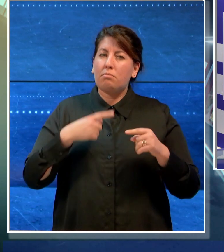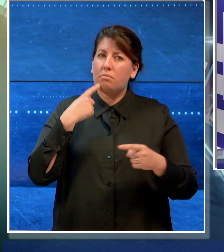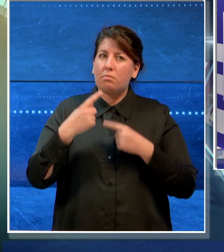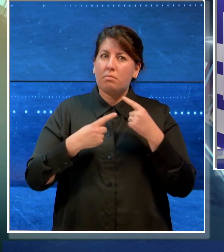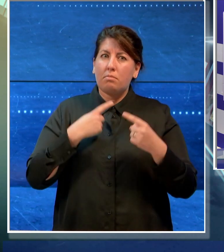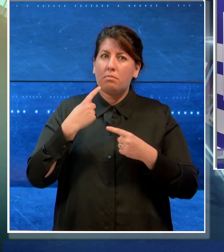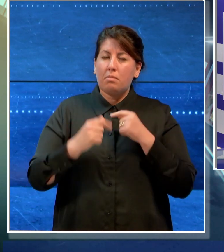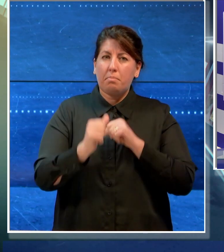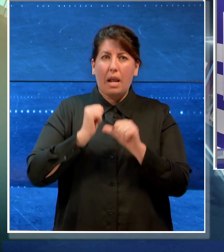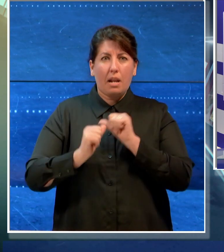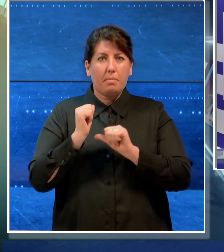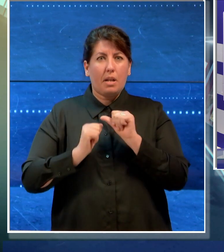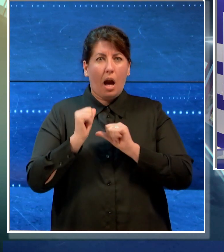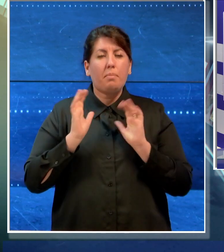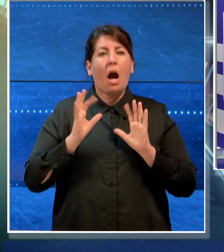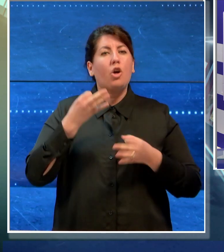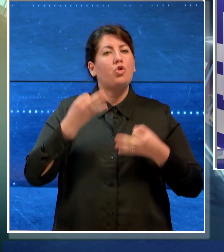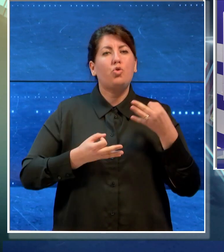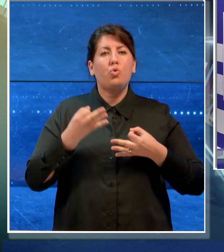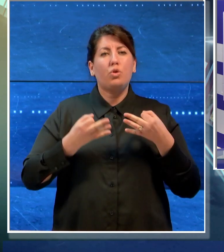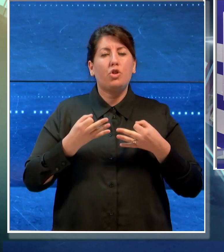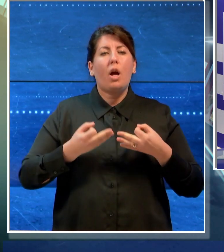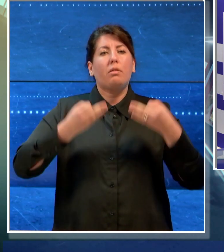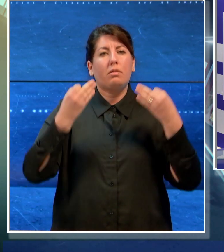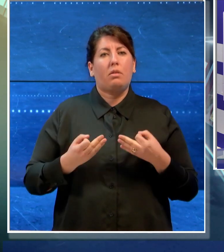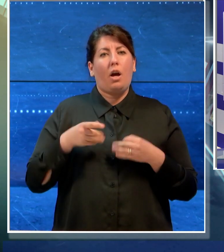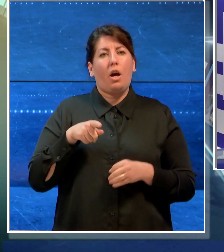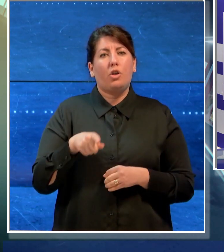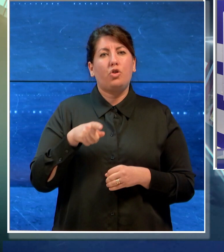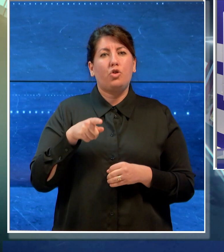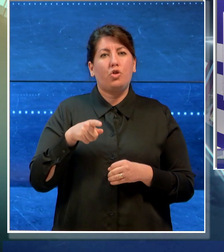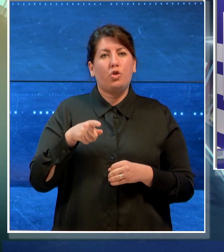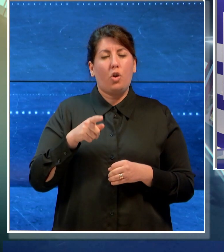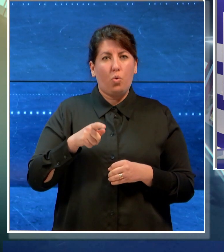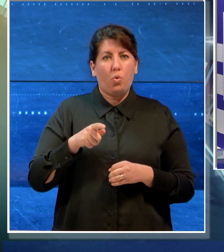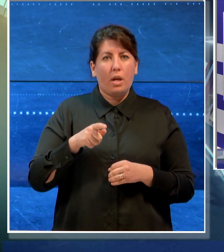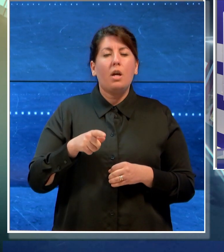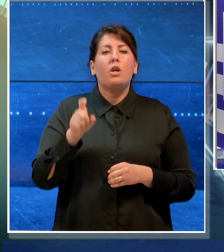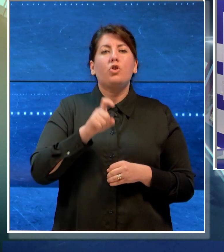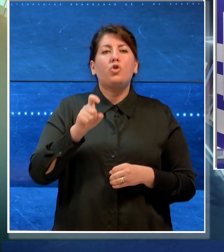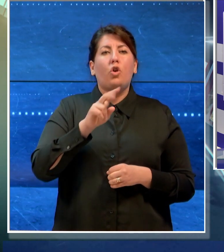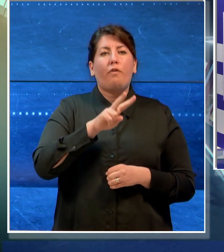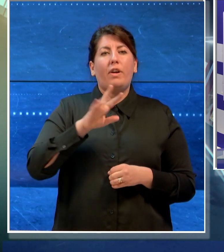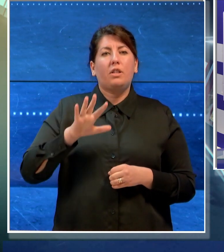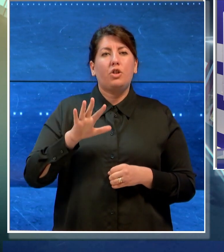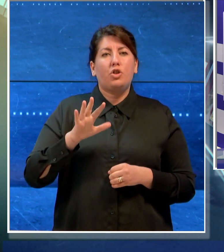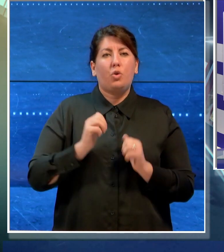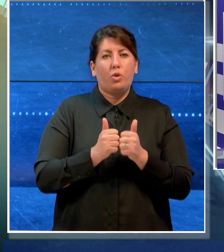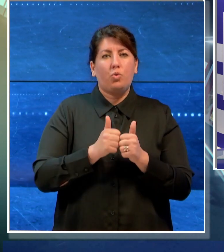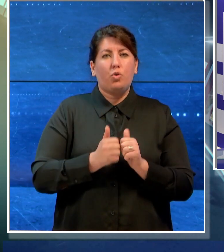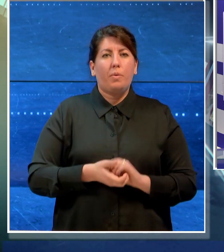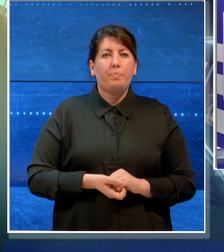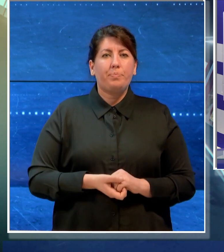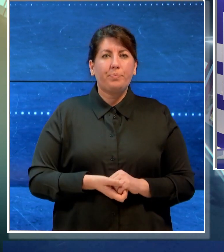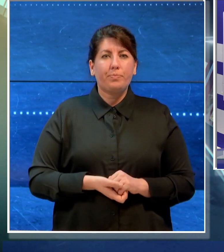sulle quali deciderà il giudice nella prossima udienza fissata il 25 giugno.